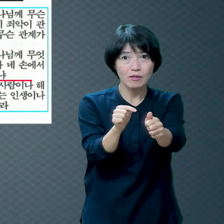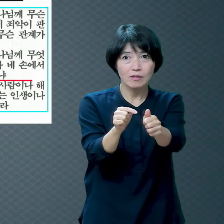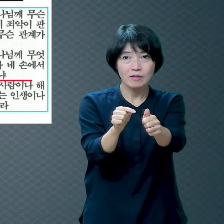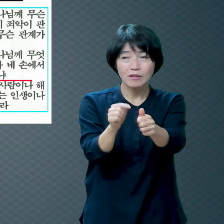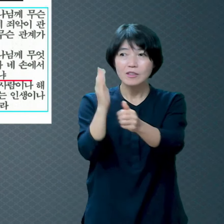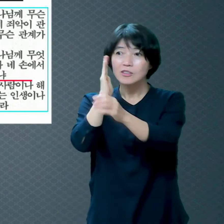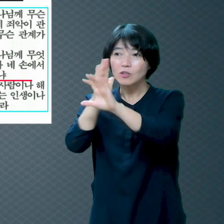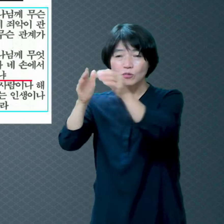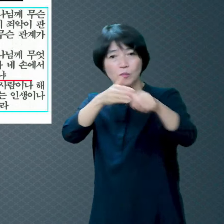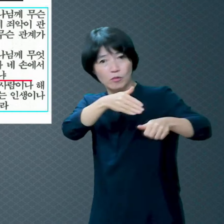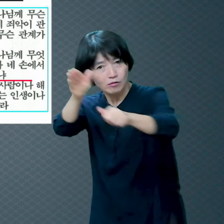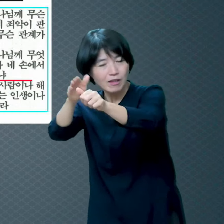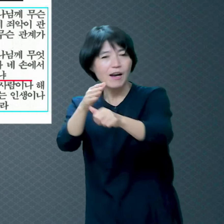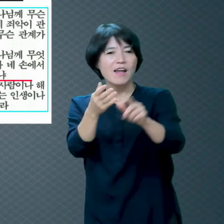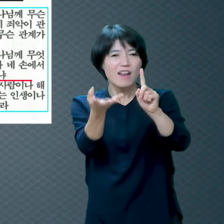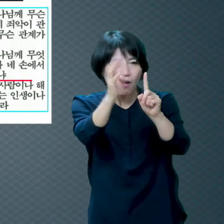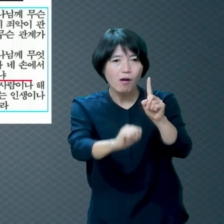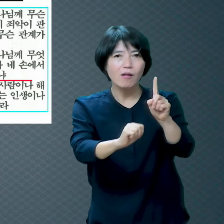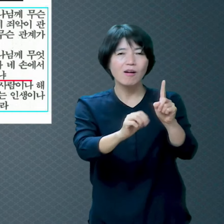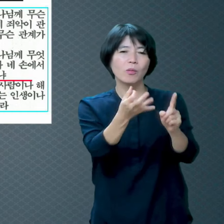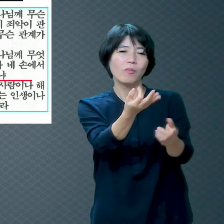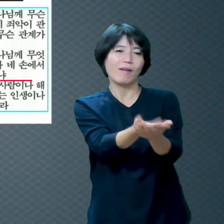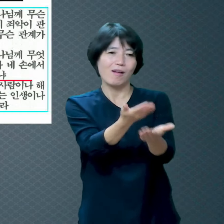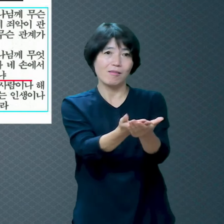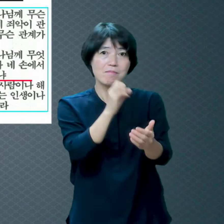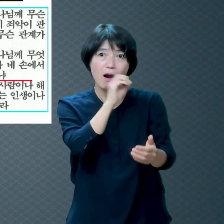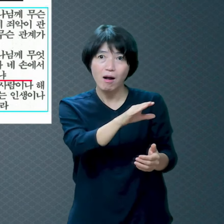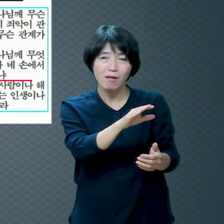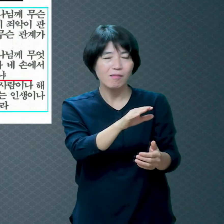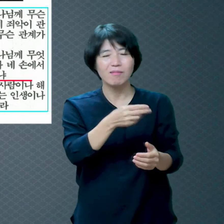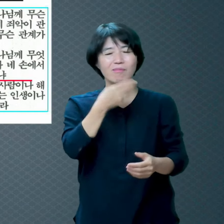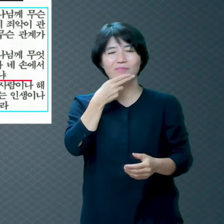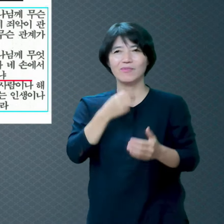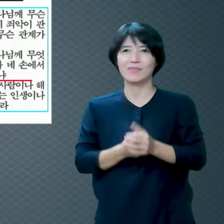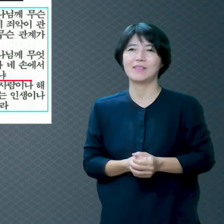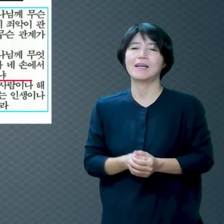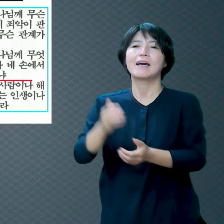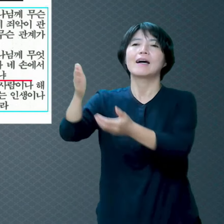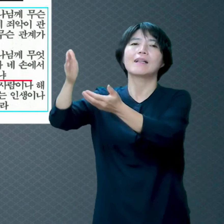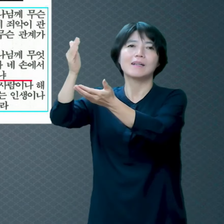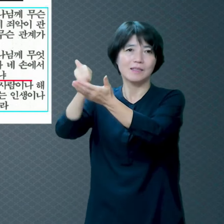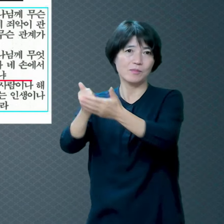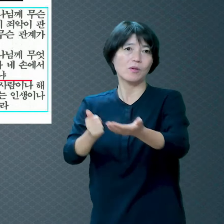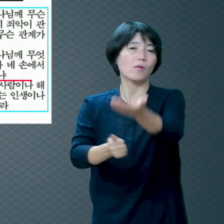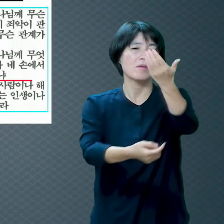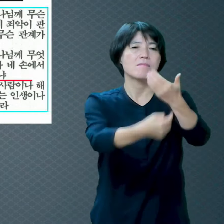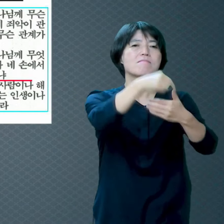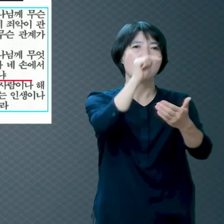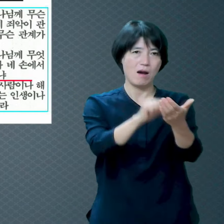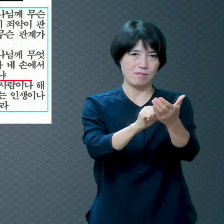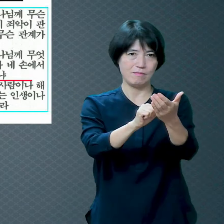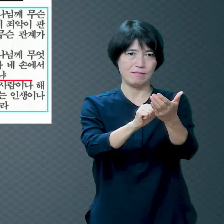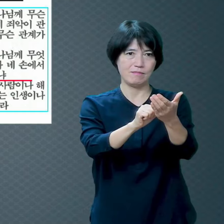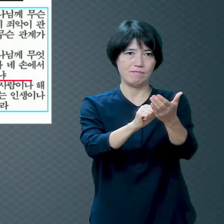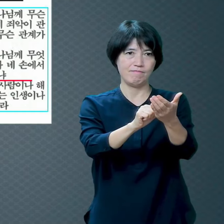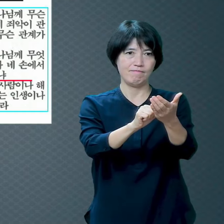달라고 하던가요? 하나님은 우리의 마음을 원하시잖아요 하나님이 뭘 원하시던가요?